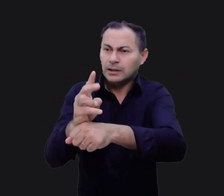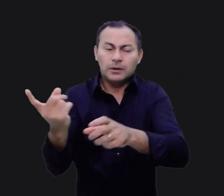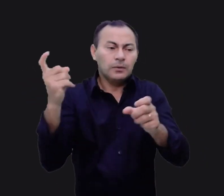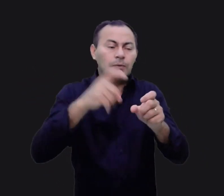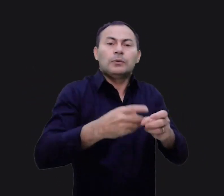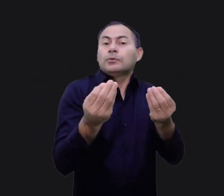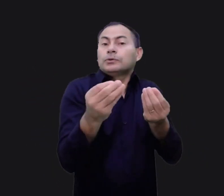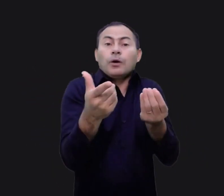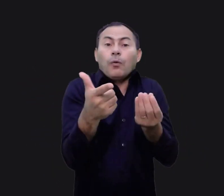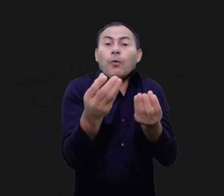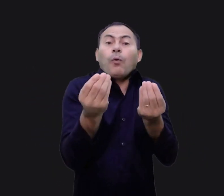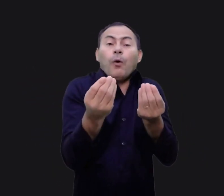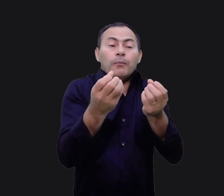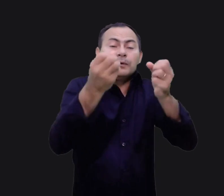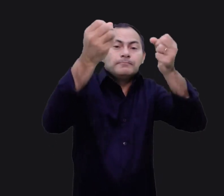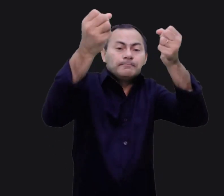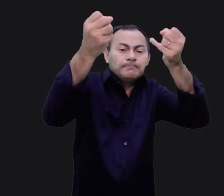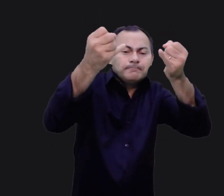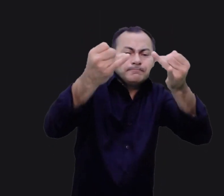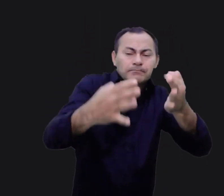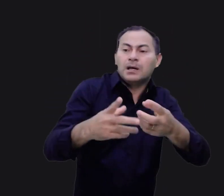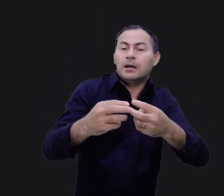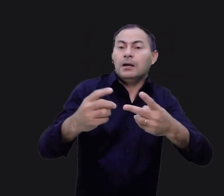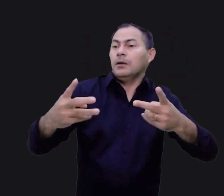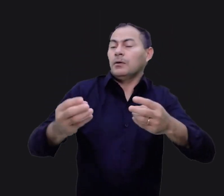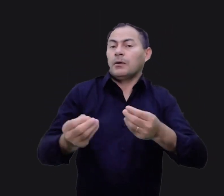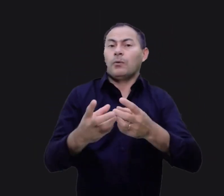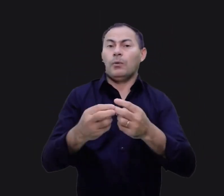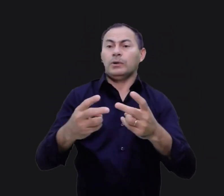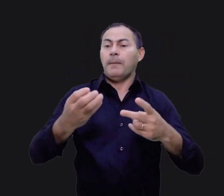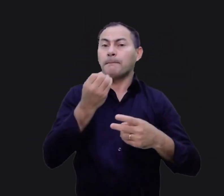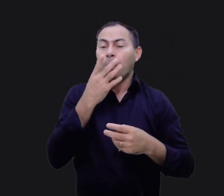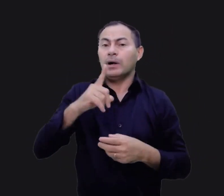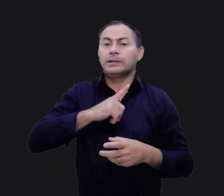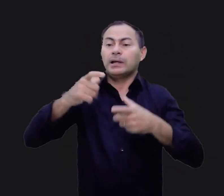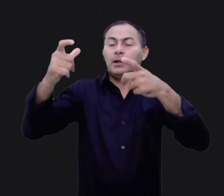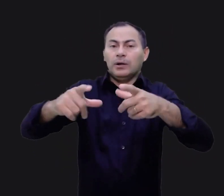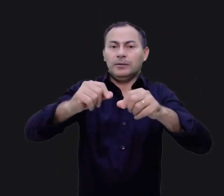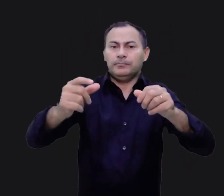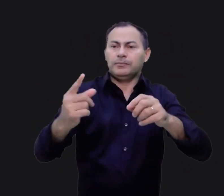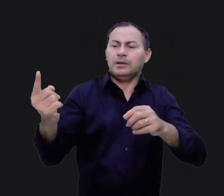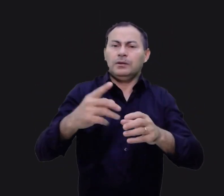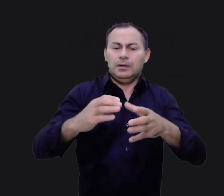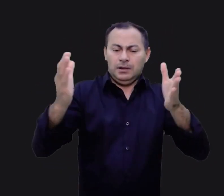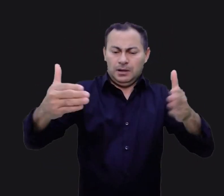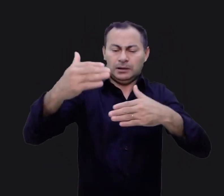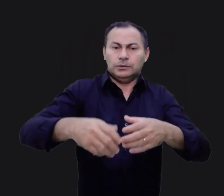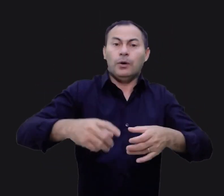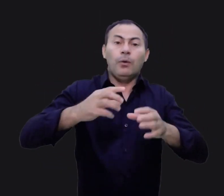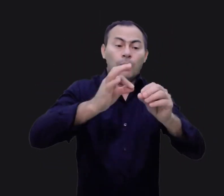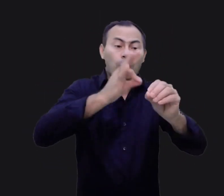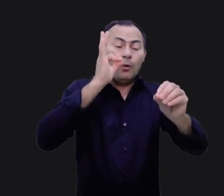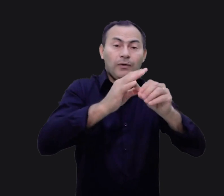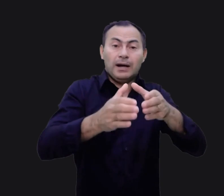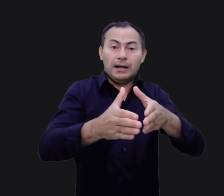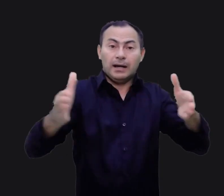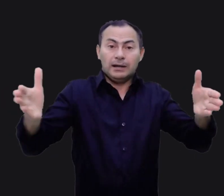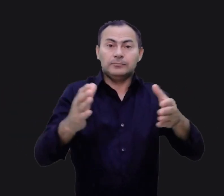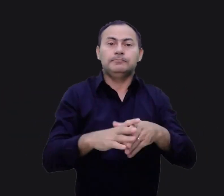não tinham como descrever a fartura daquela terra. Eles trouxeram caixas de uvas que, de tão grandes,